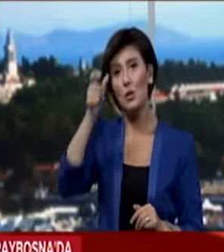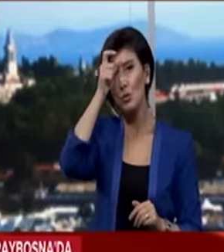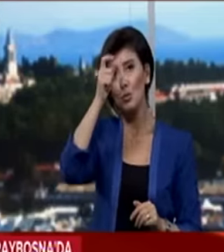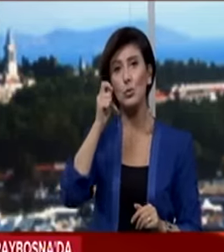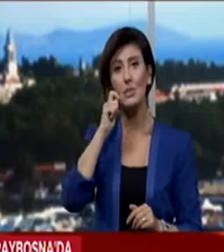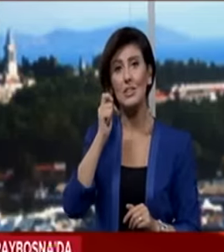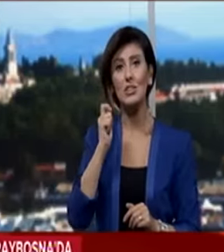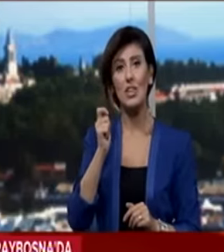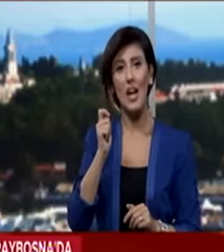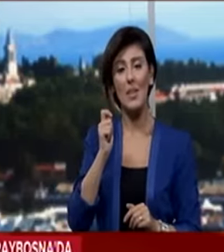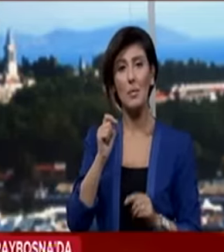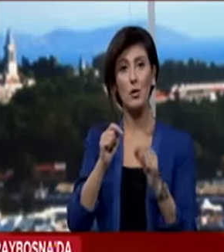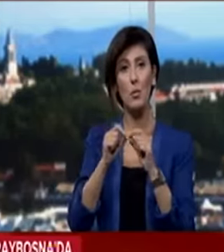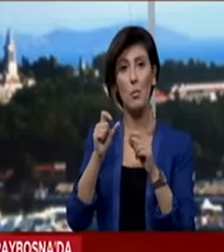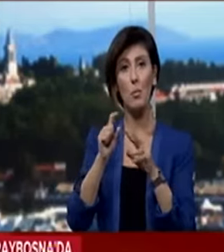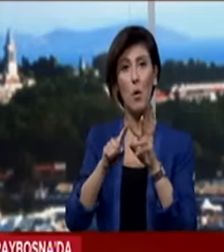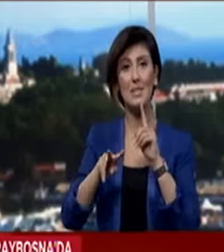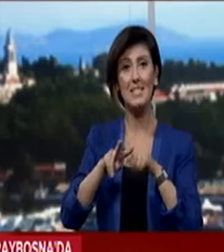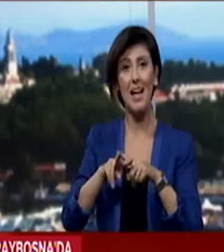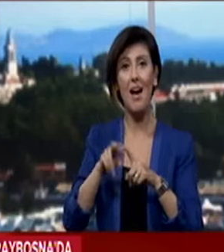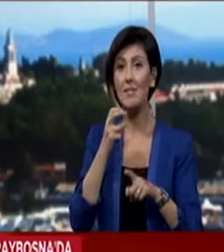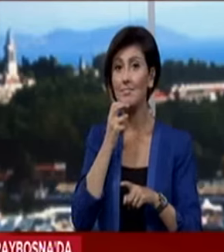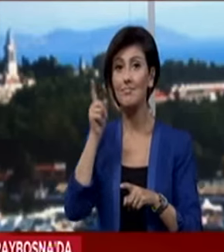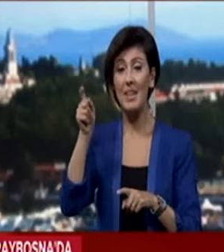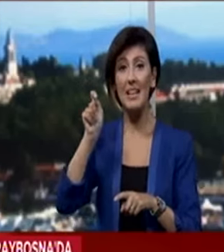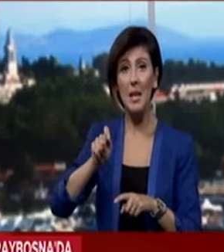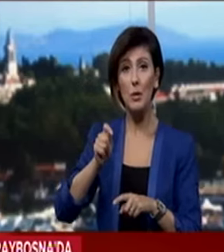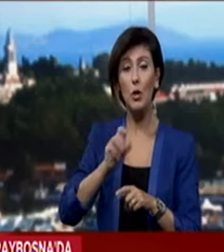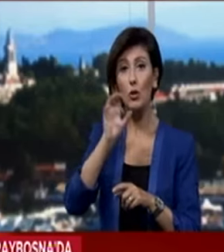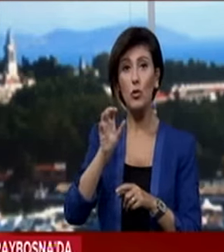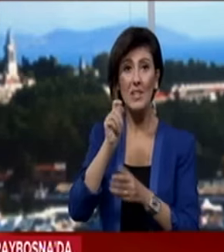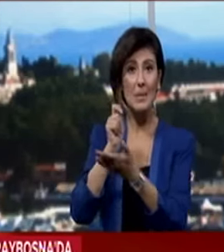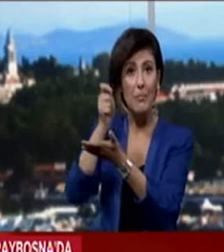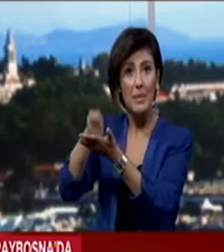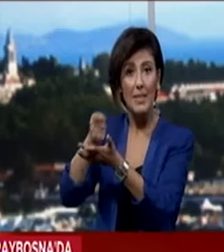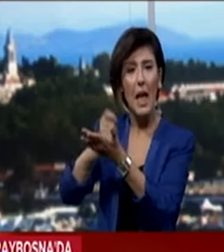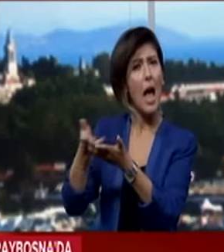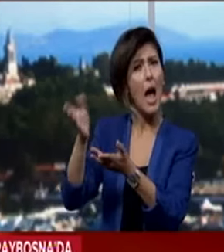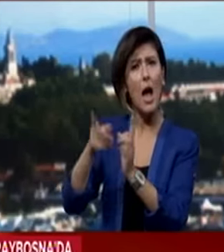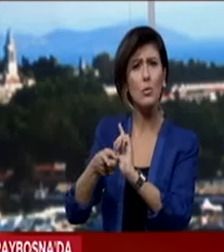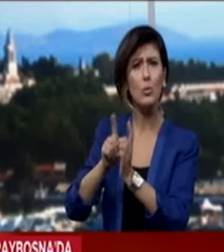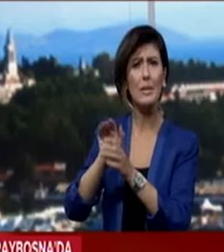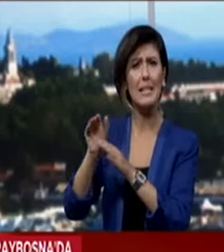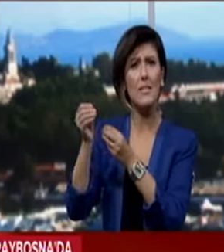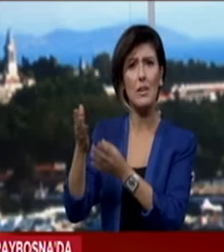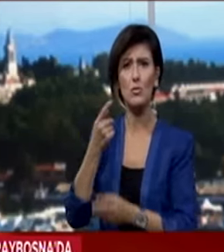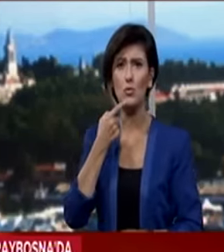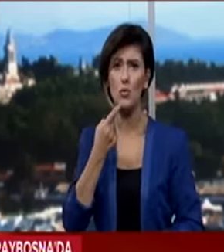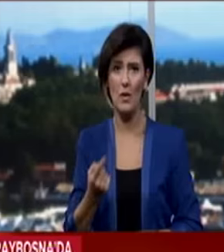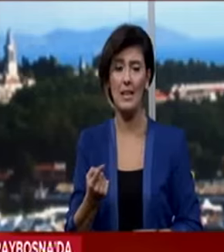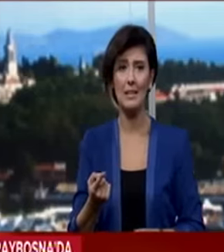İzzet Begoviç'e Türk iş adamlarının Bosna Hersek'e yapacakları turizm yatırımlarına her türlü desteği vereceklerini söyledi.